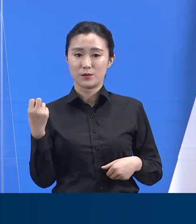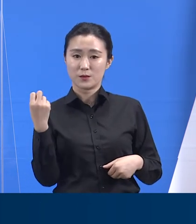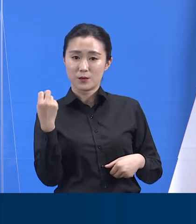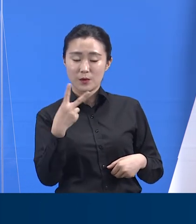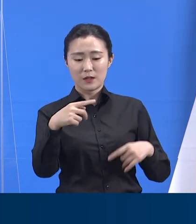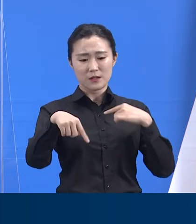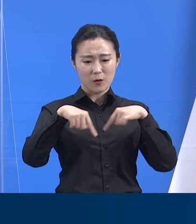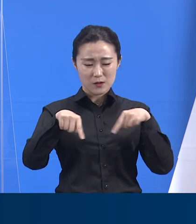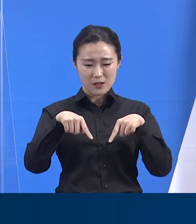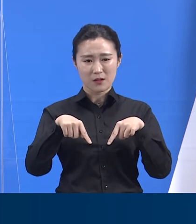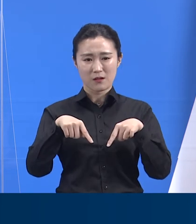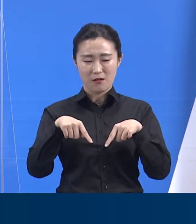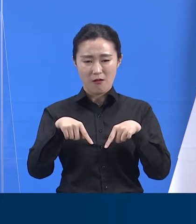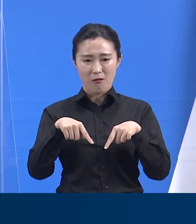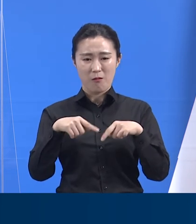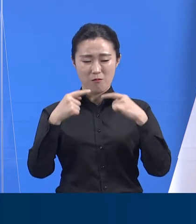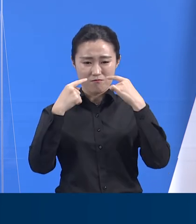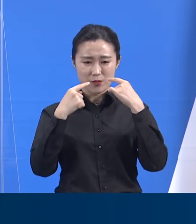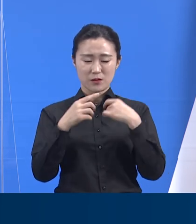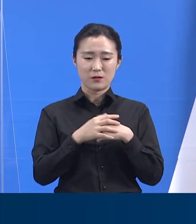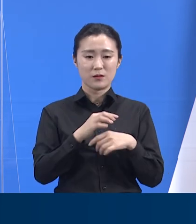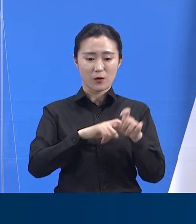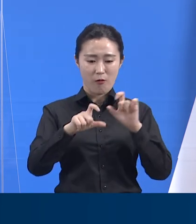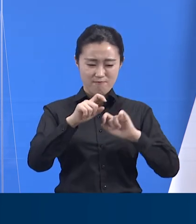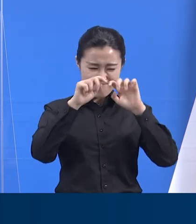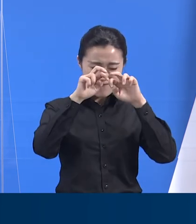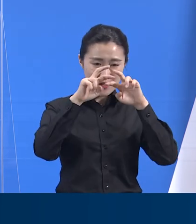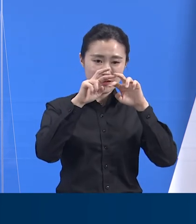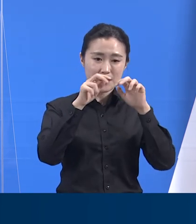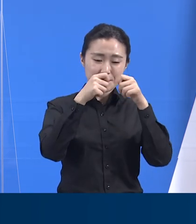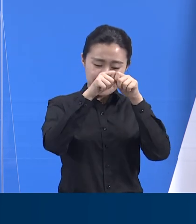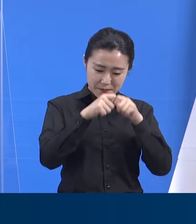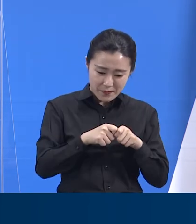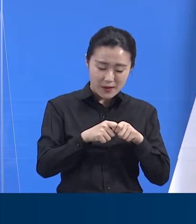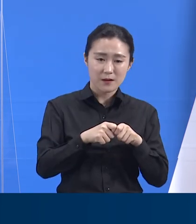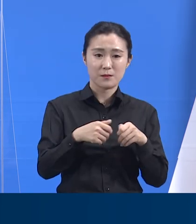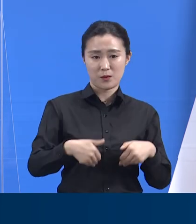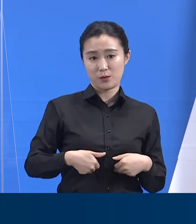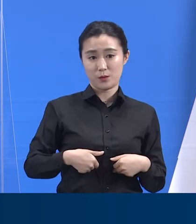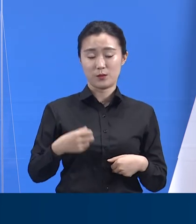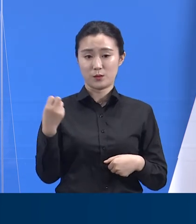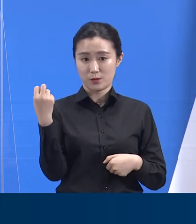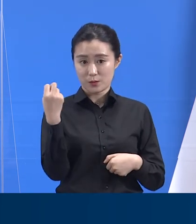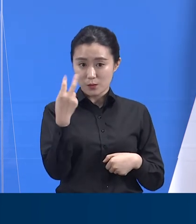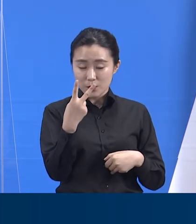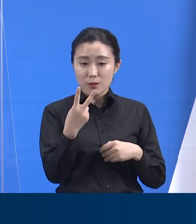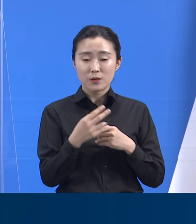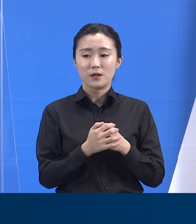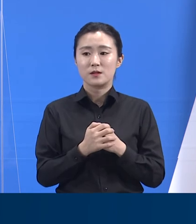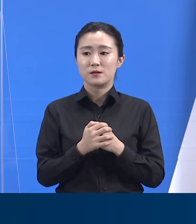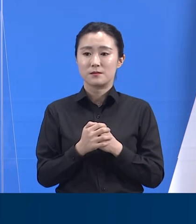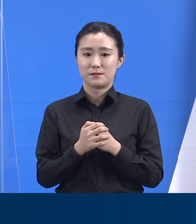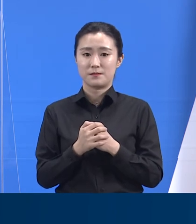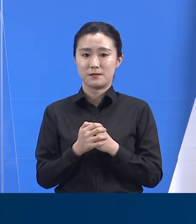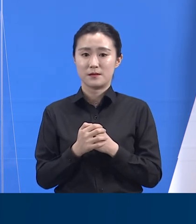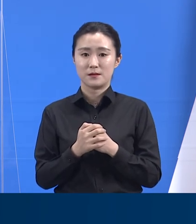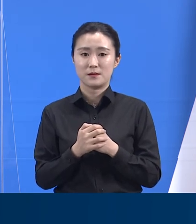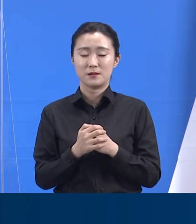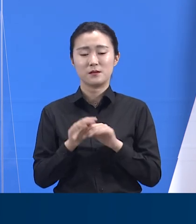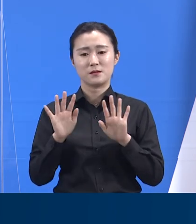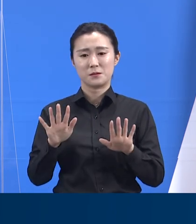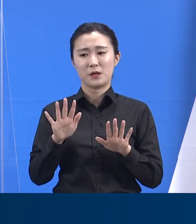정확하게 소통되어야 합니다. 일상으로의 단계적 전환 역시 우리에게 새로운 도전입니다.